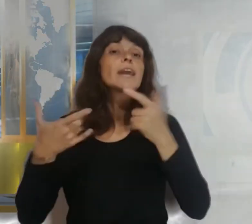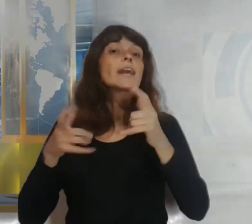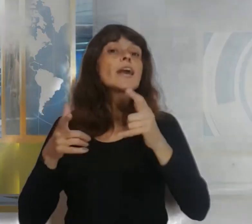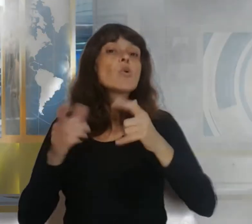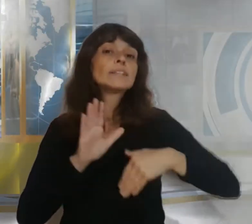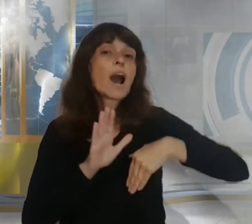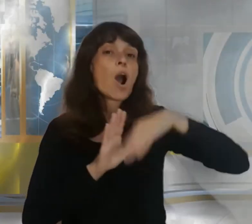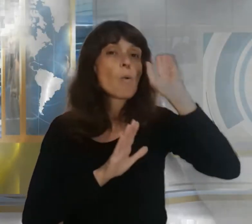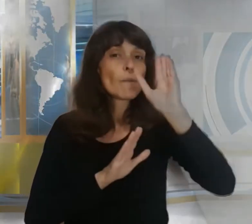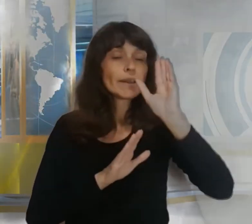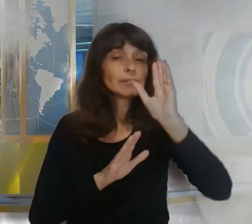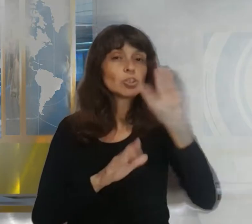hasta octubre